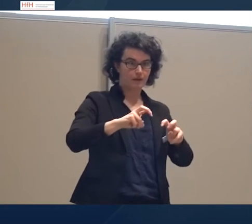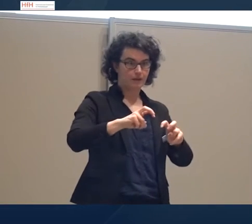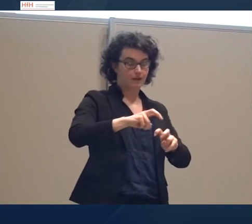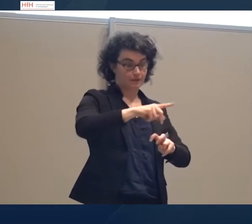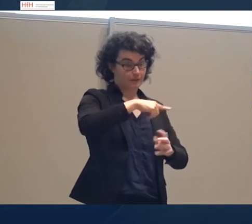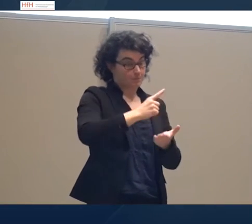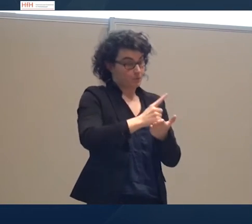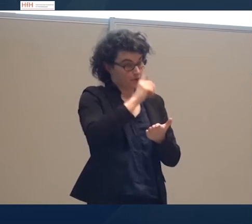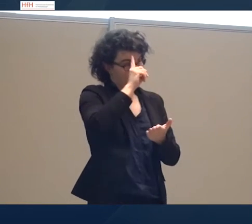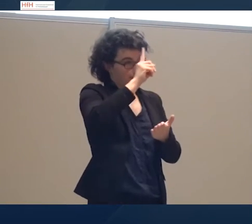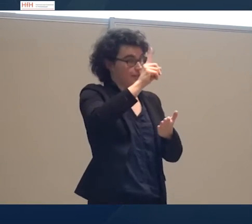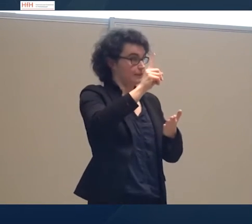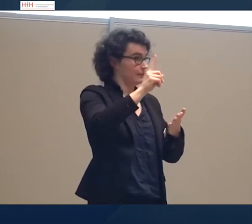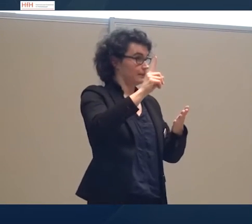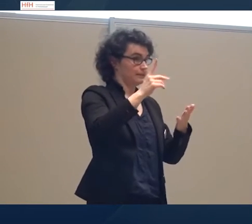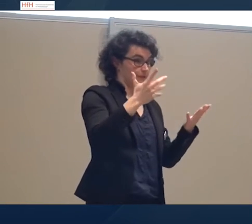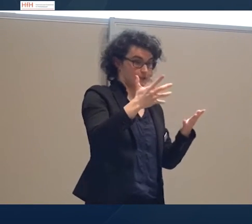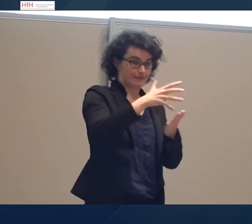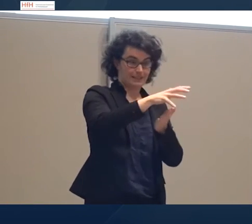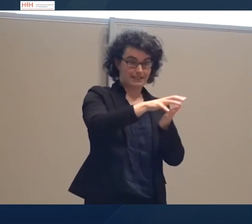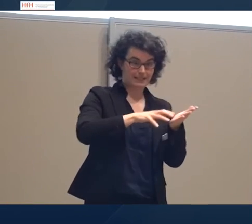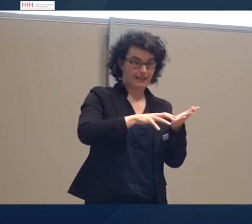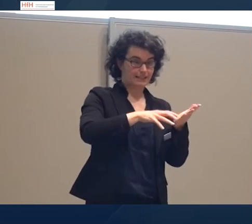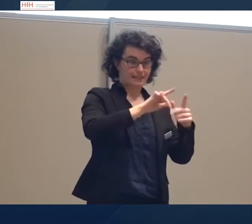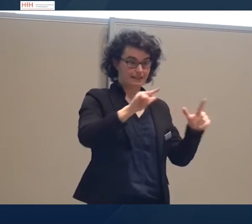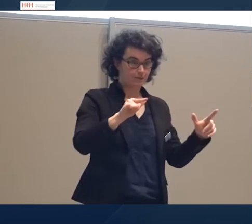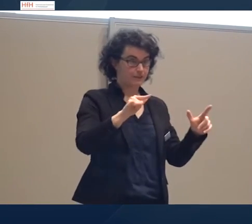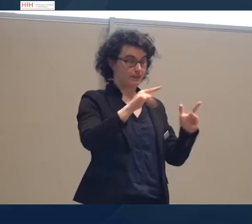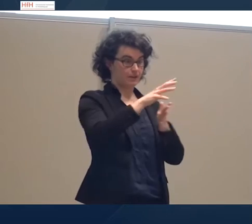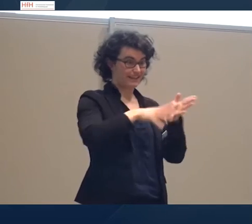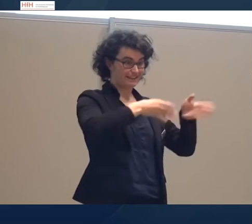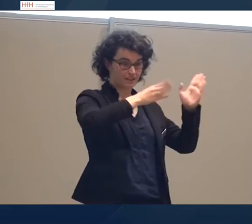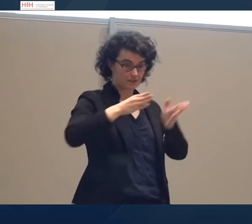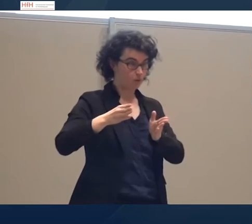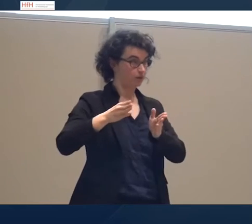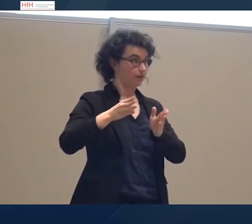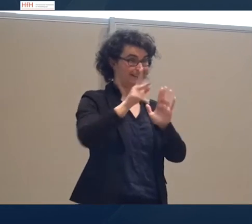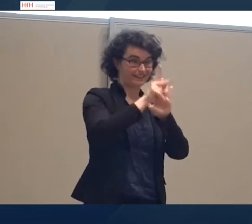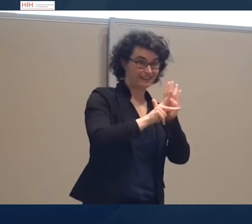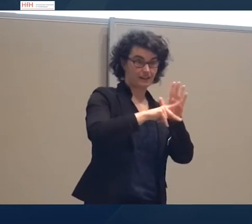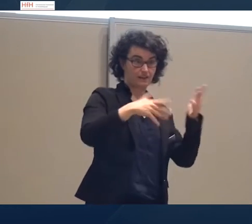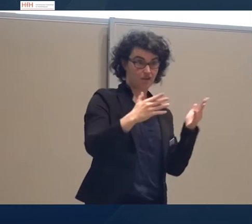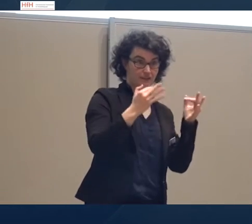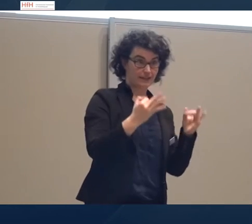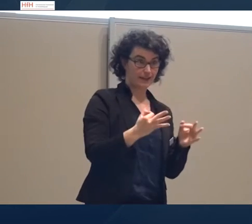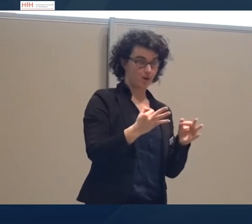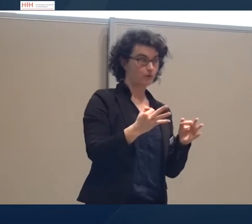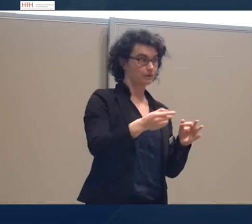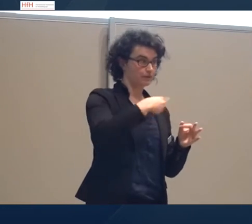wie wir unsere Texttypen, wie wir unsere Texttaten aufbauen. Und um über Textkompetenz zu